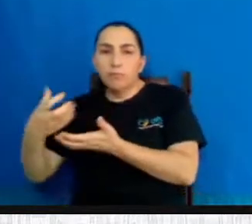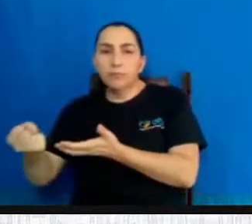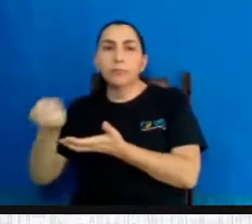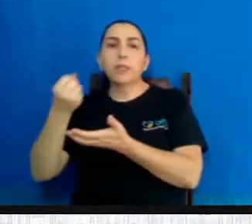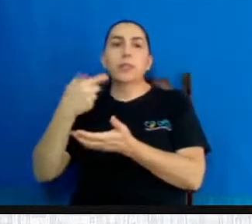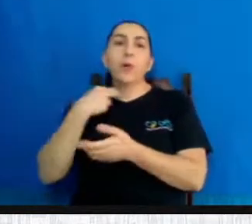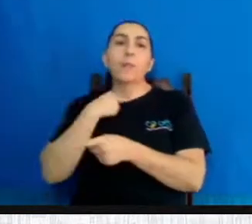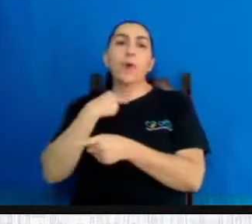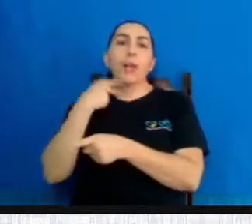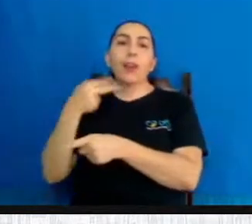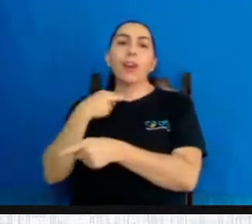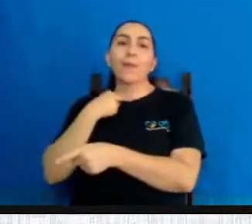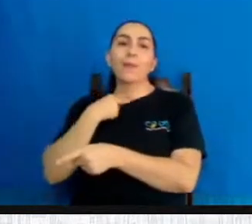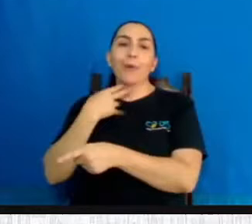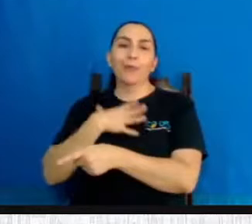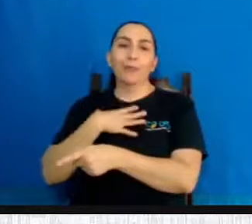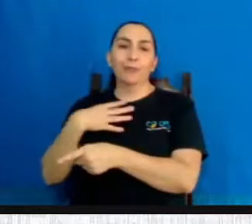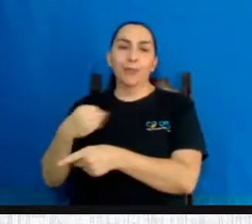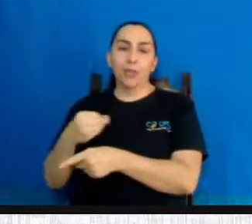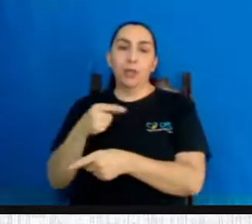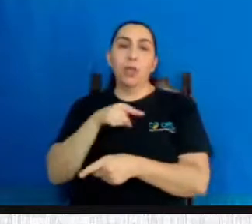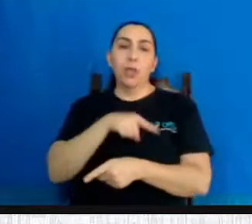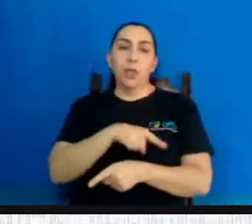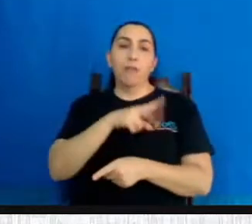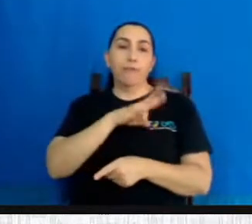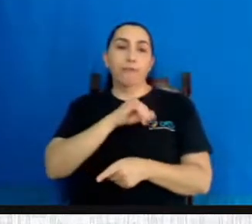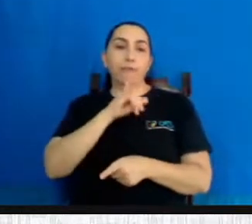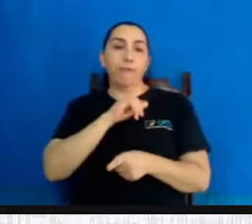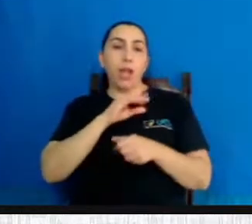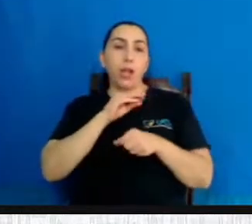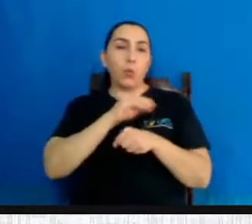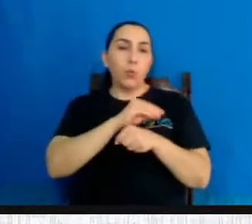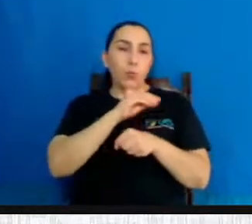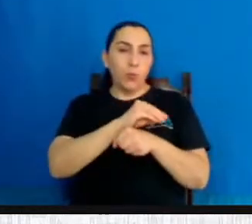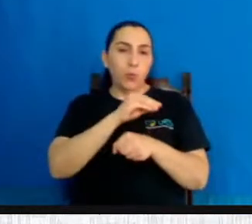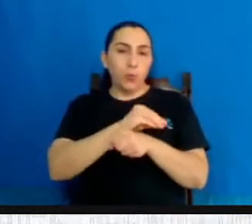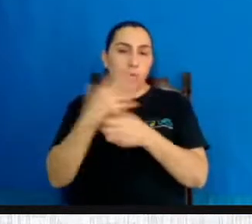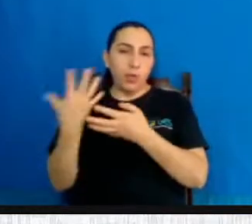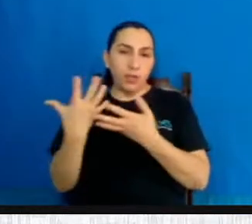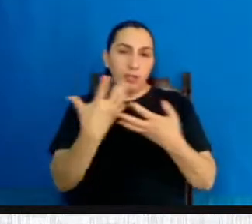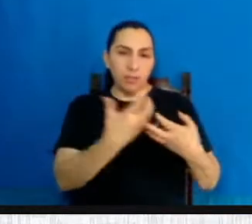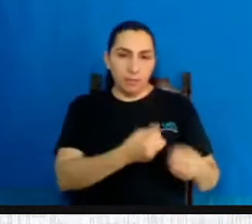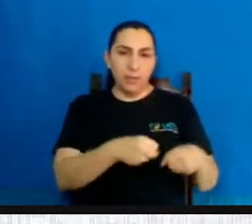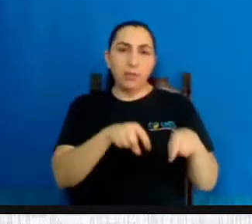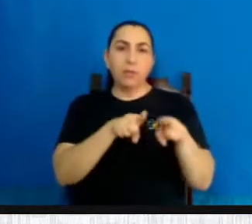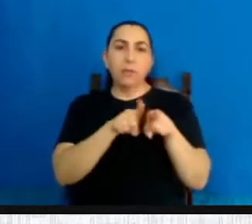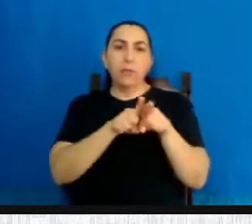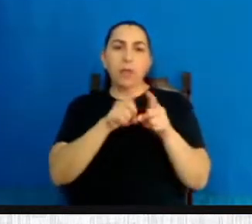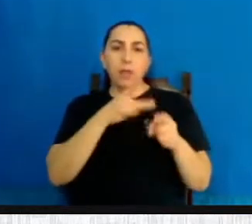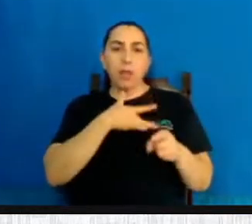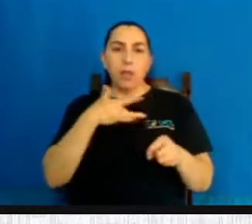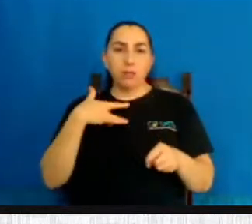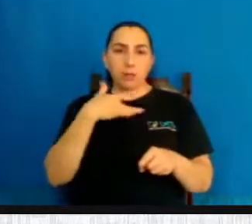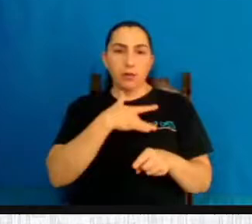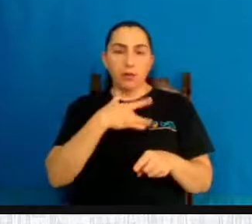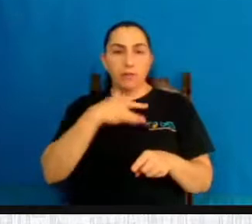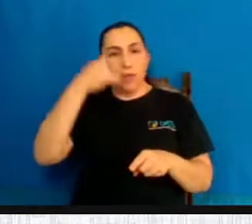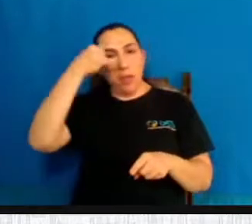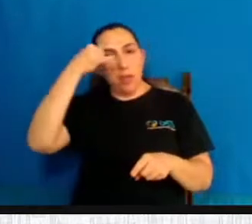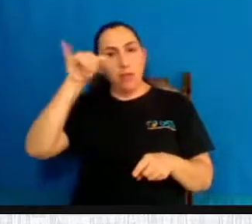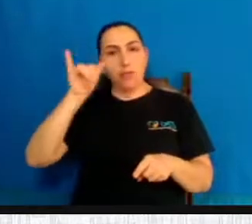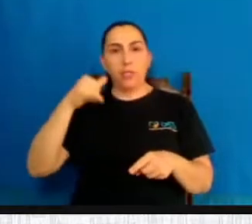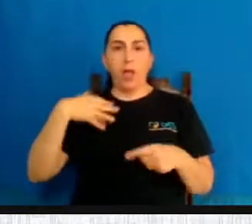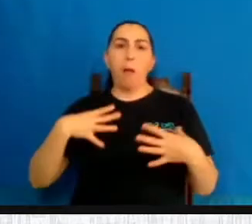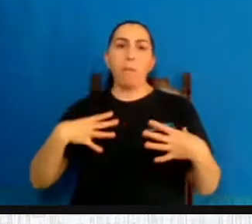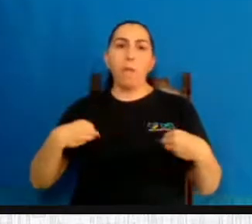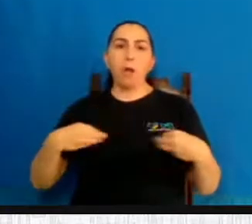pode e ela vai ter ainda benefícios para a sua saúde se preservando desses males, além de evitar câncer de mama, se